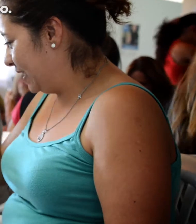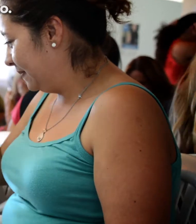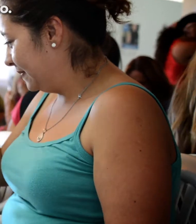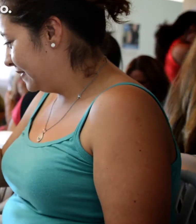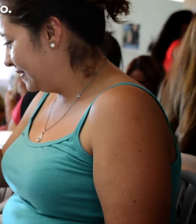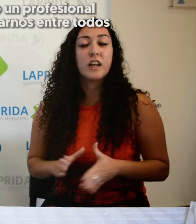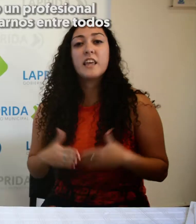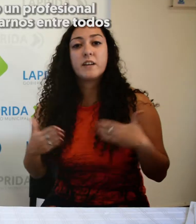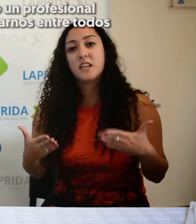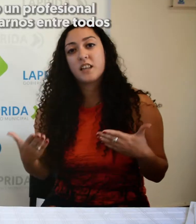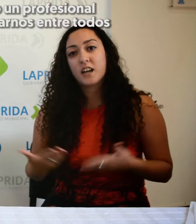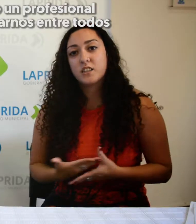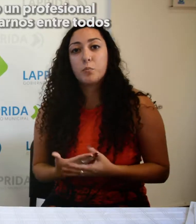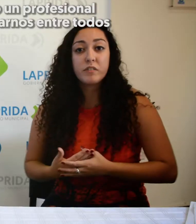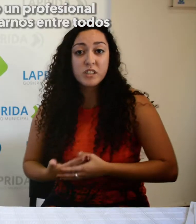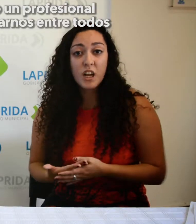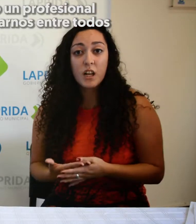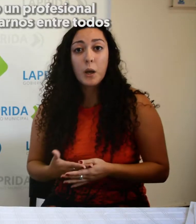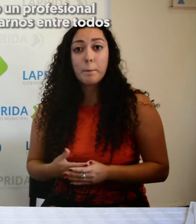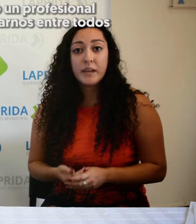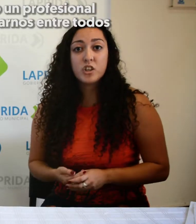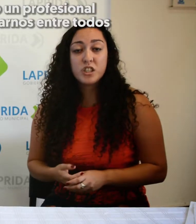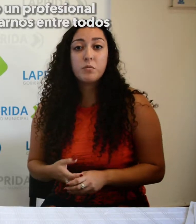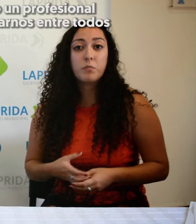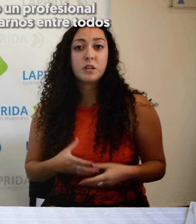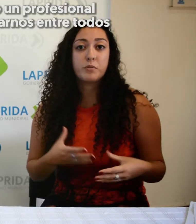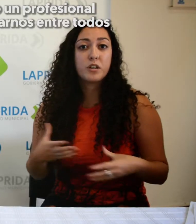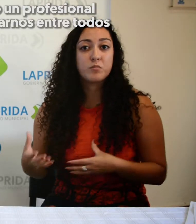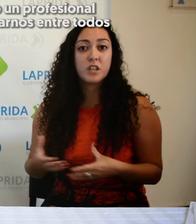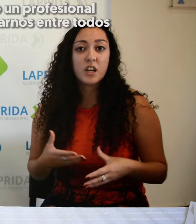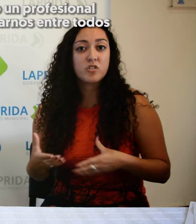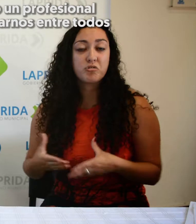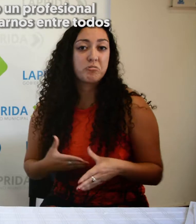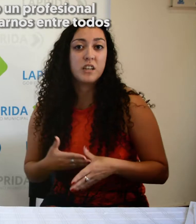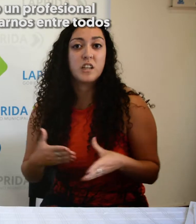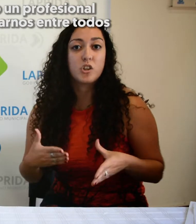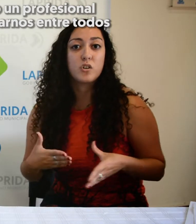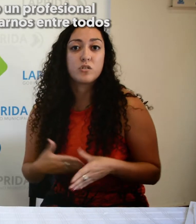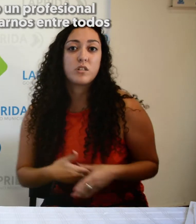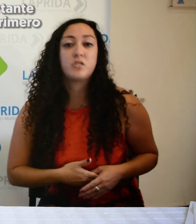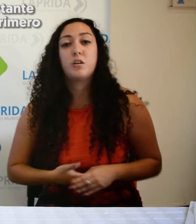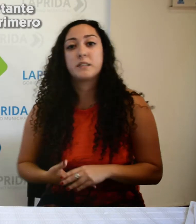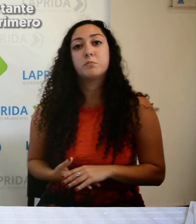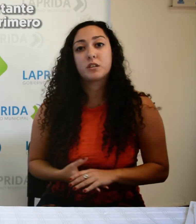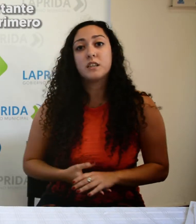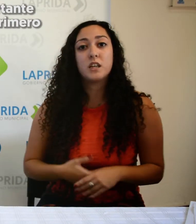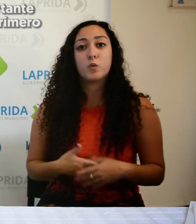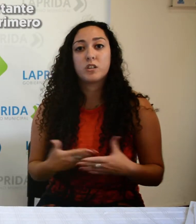Simplemente eso, nadie va a ser de la clase profesional, pero sí vamos a poder comunicarnos entre todos. Eso es lo más importante y nuestro